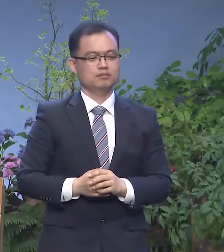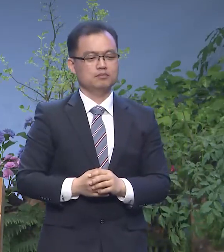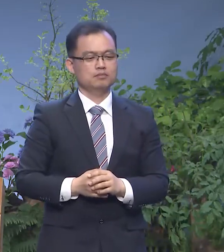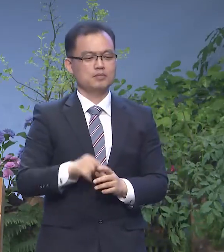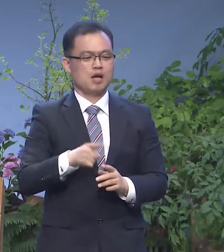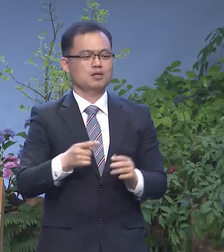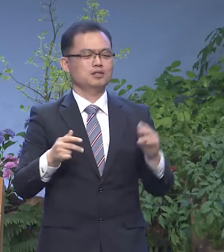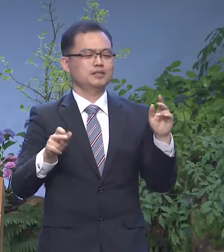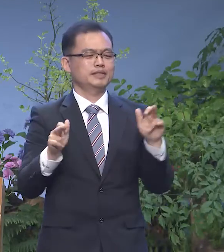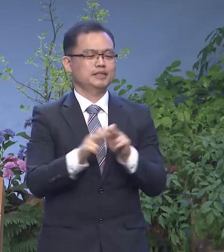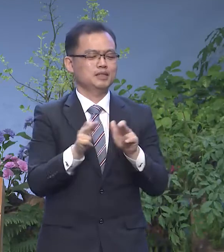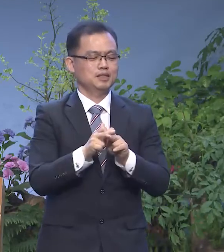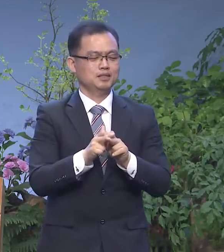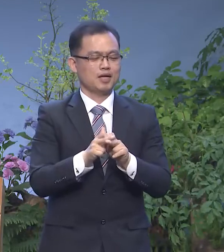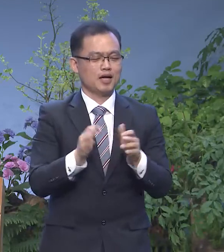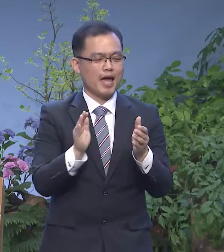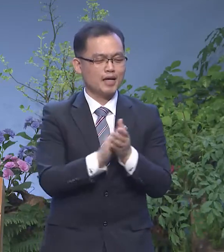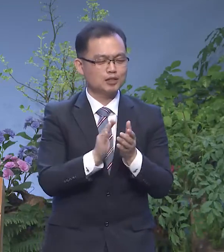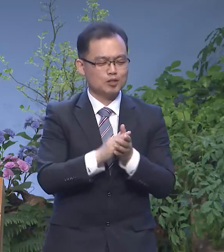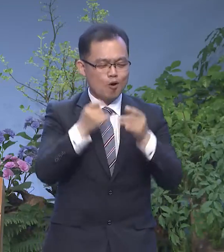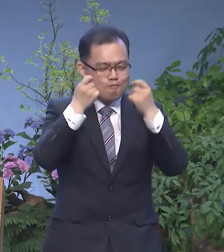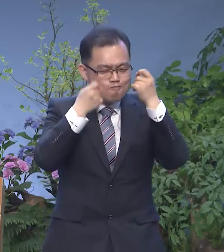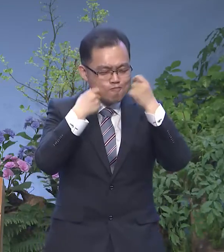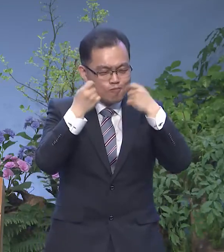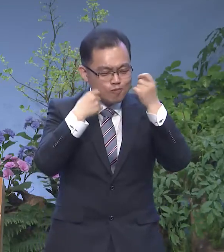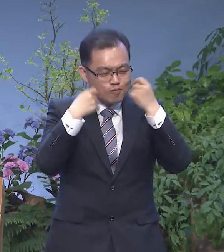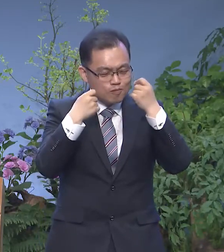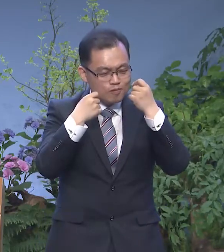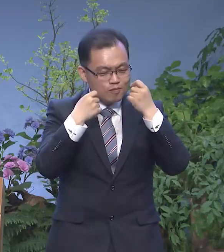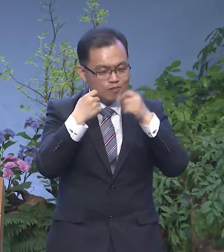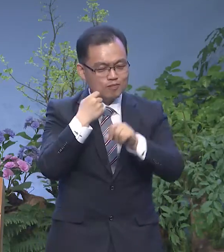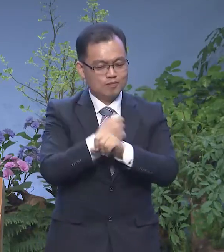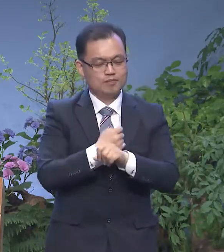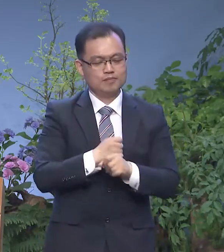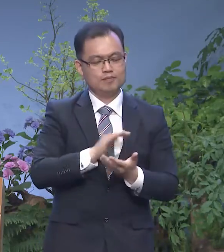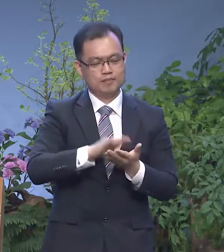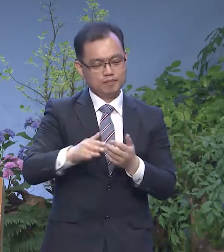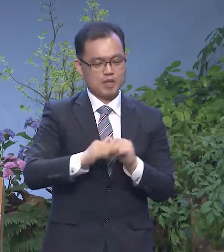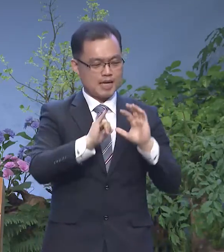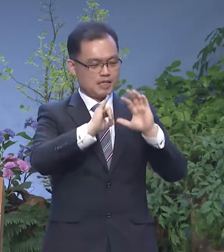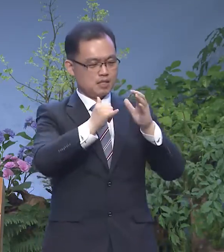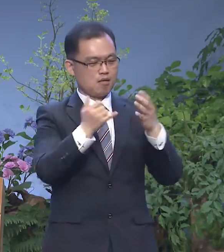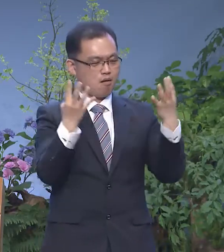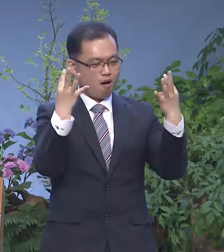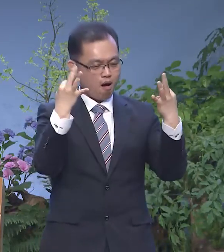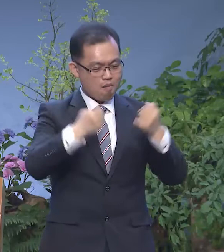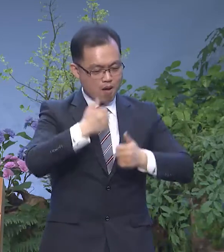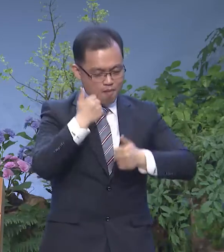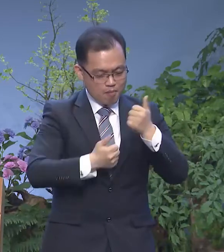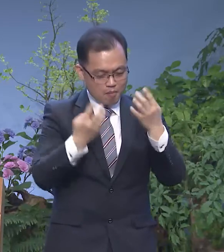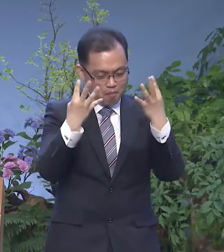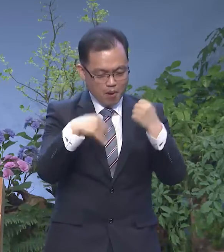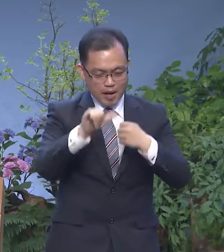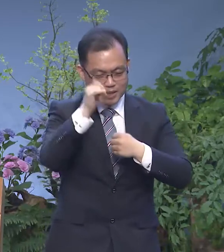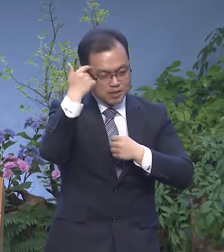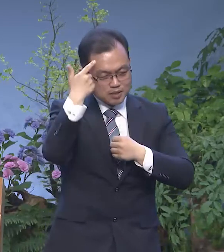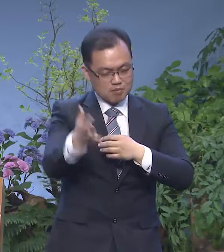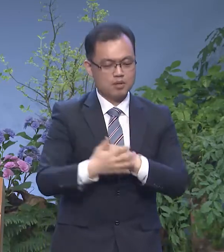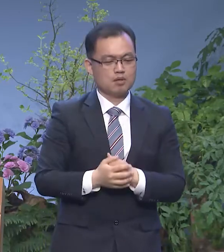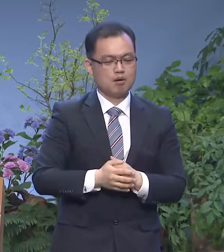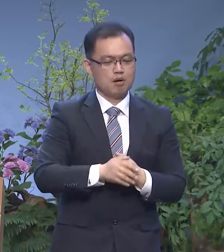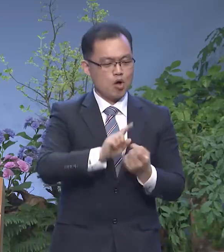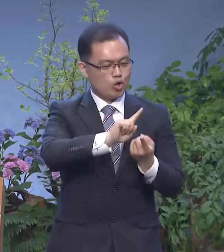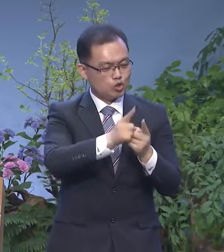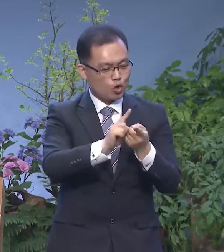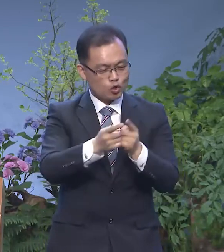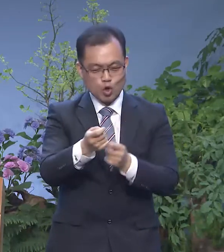울음을 터뜨리던 것입니다 이 세상은 얼마나 치열하고 경정구조가 많습니까 서로 조금만